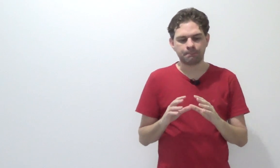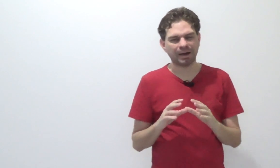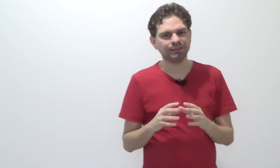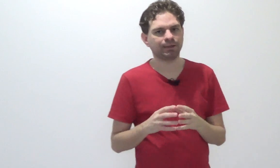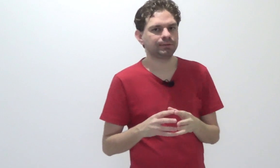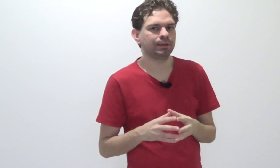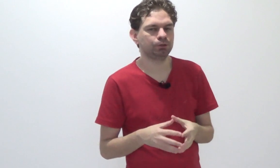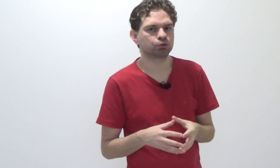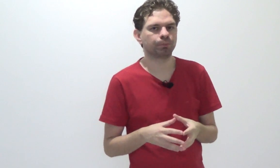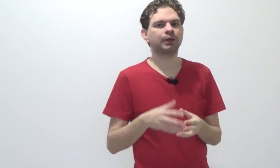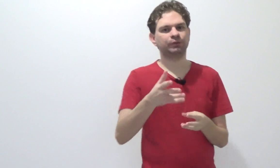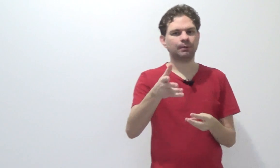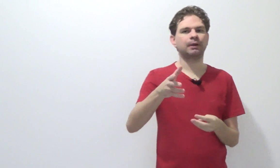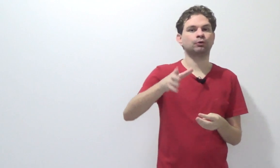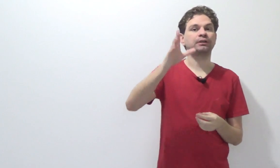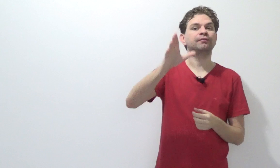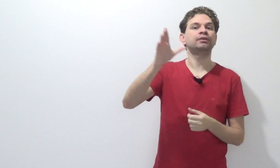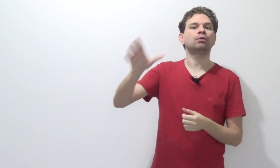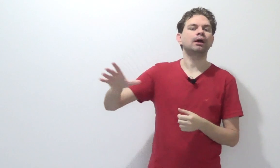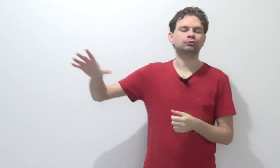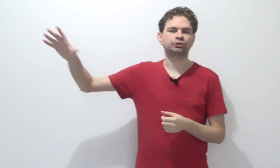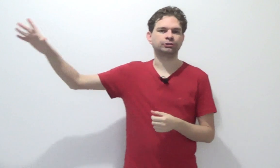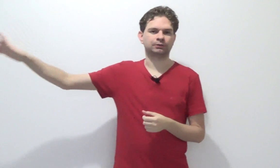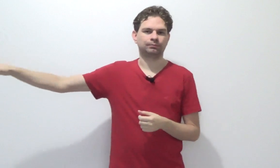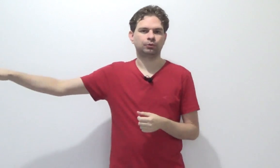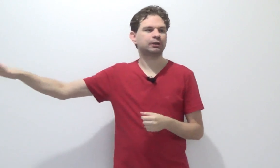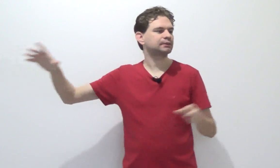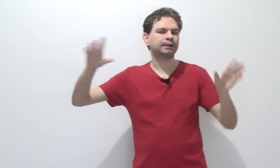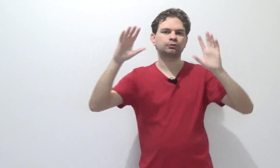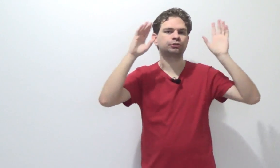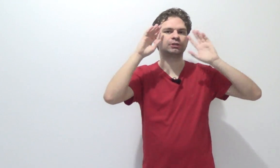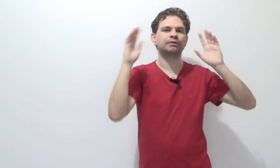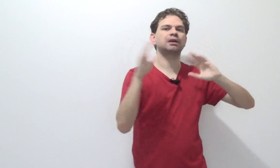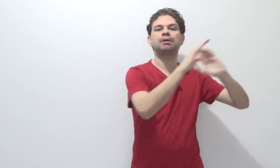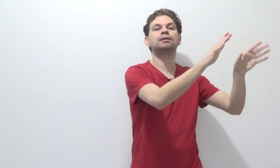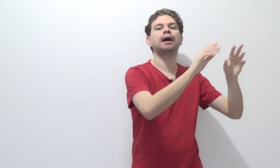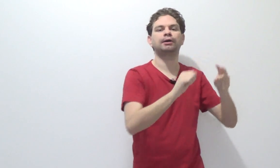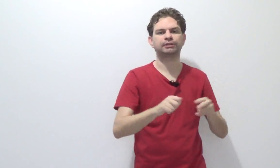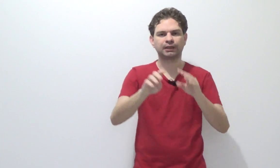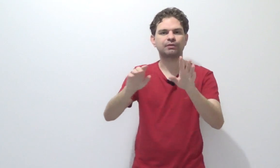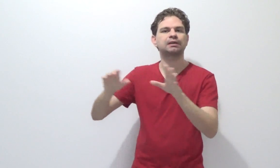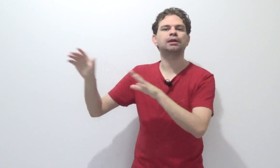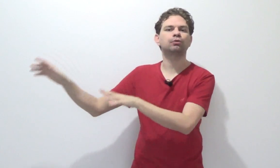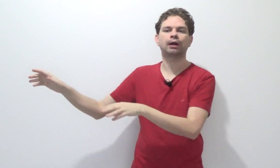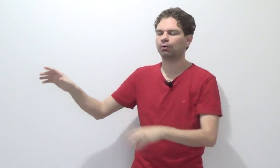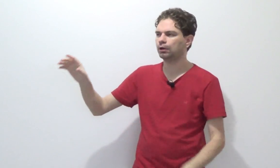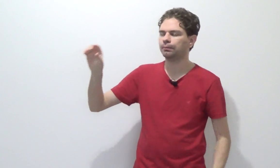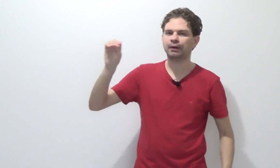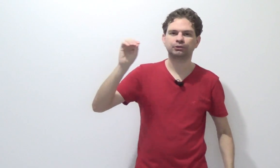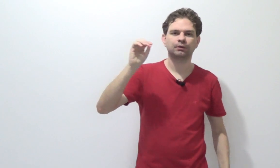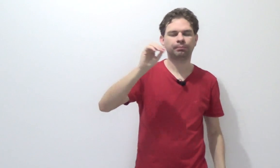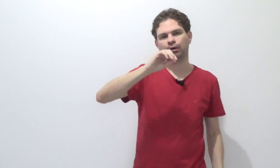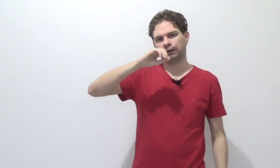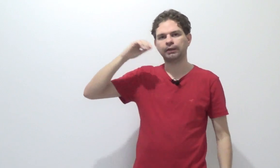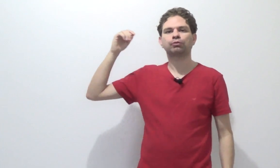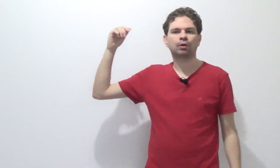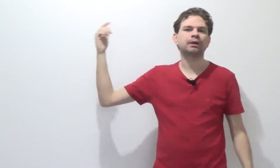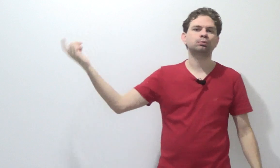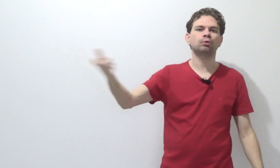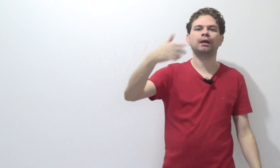Pra entender isso, porque veja bem, eu já defini qual é a justiça. Eu já sei que a justiça vai ser militar, já sei que vai ser eleitoral, mas, pô, eleitoral tá em todo o